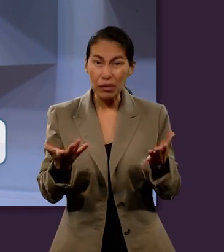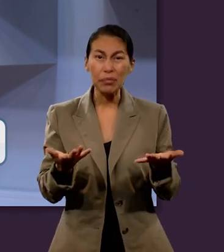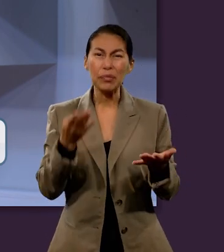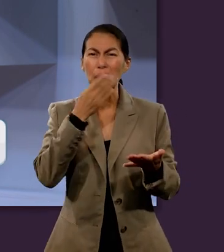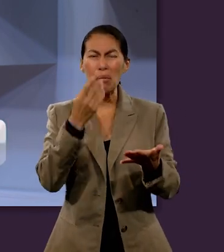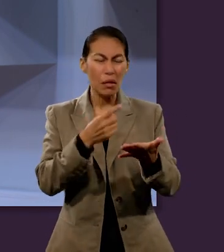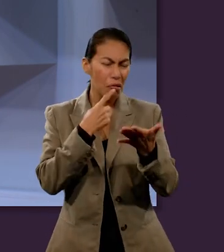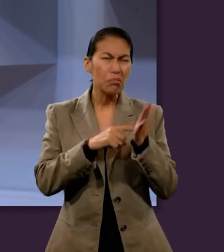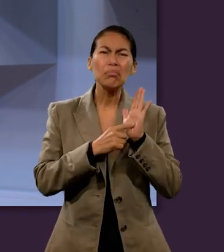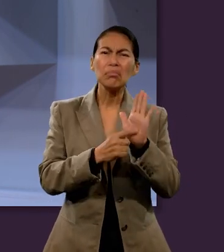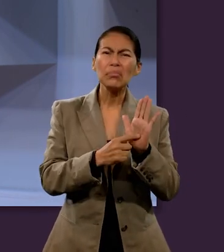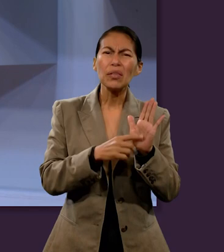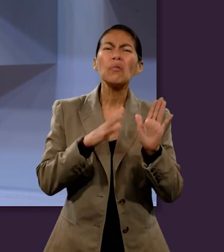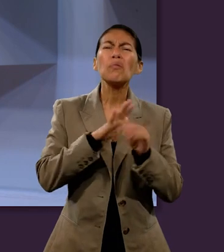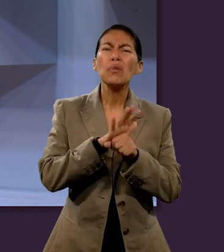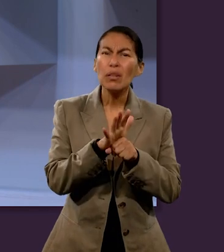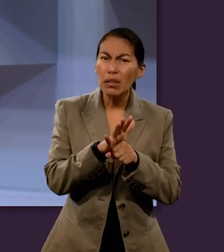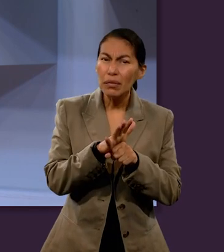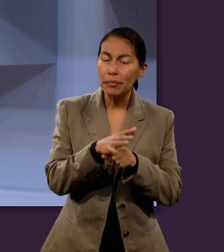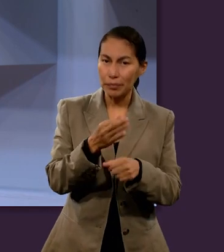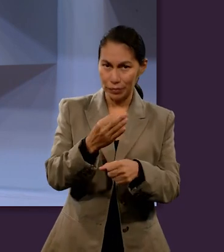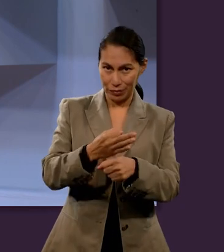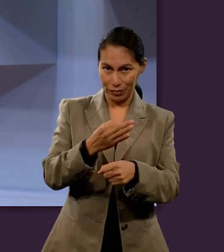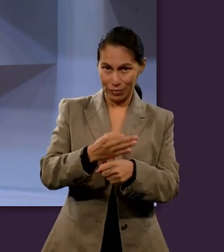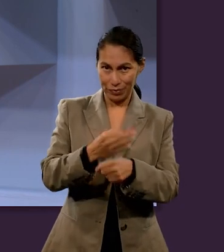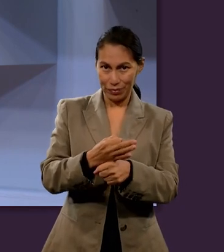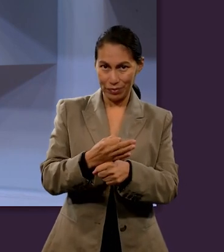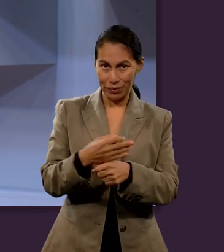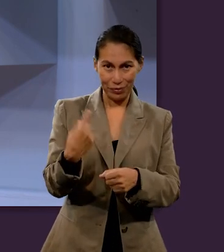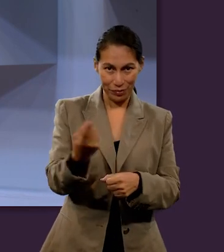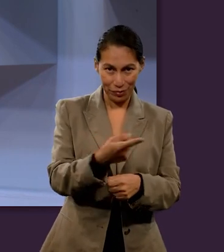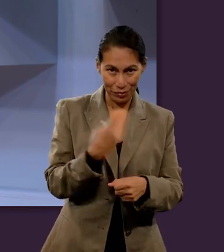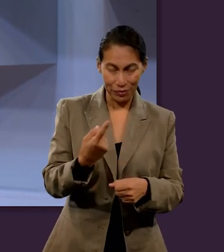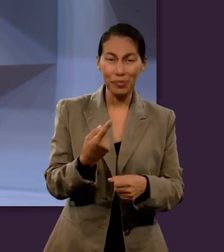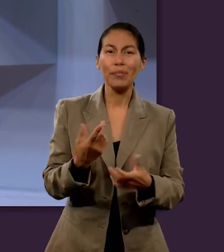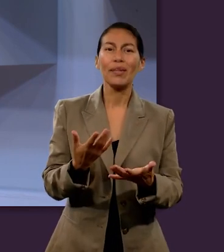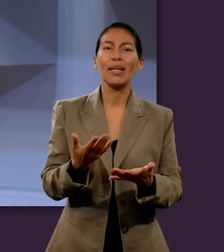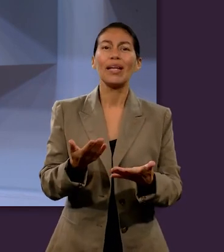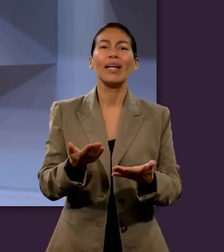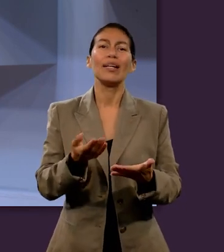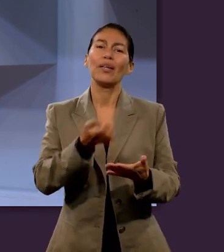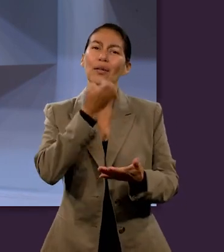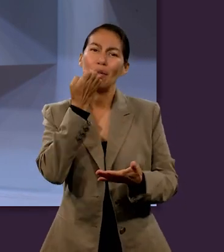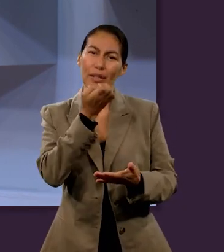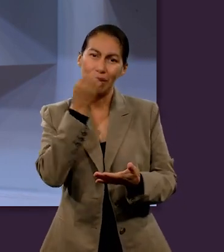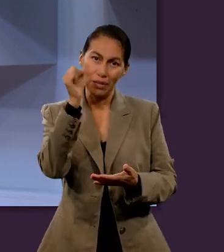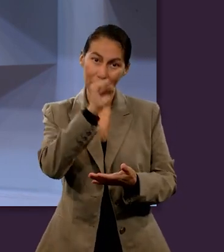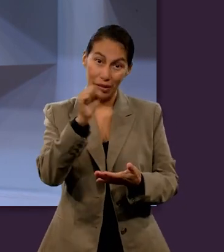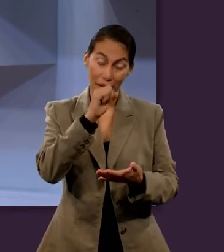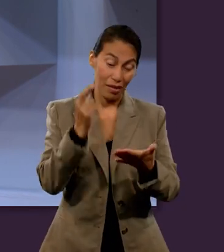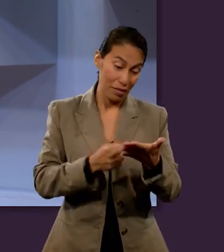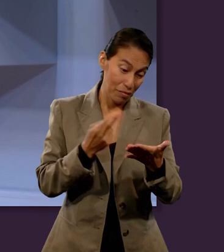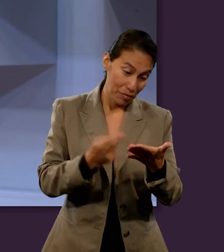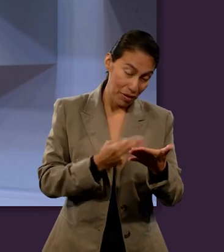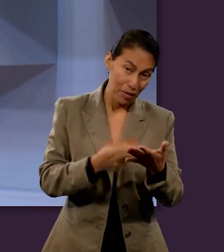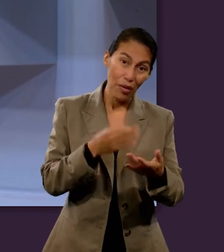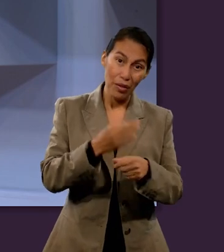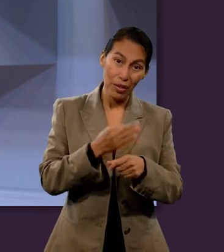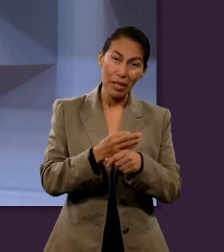Biblia que decirnos al respecto? En este momento, en el repaso de la Escuela Sabático Universitaria, vamos a